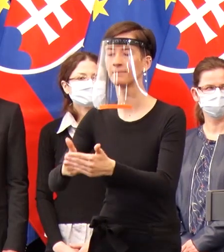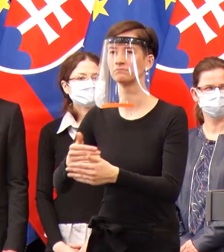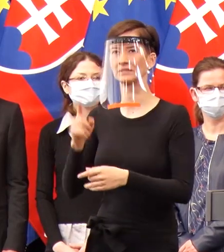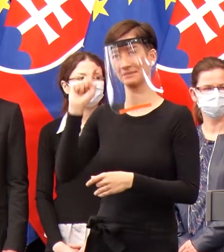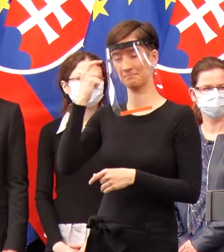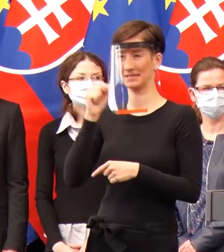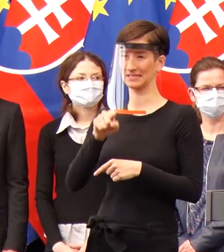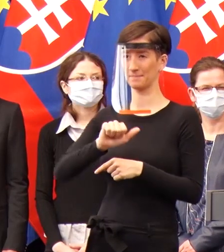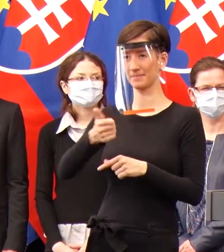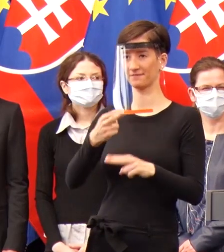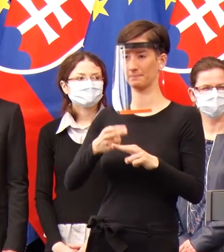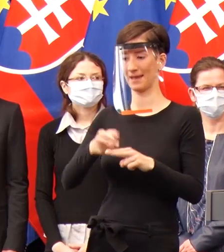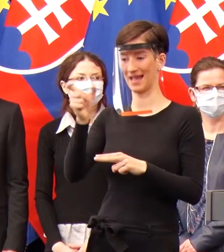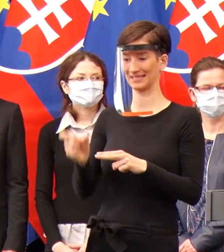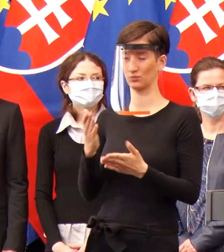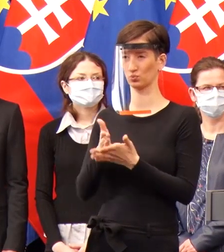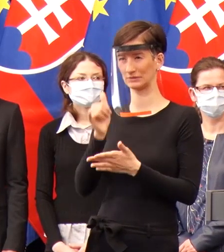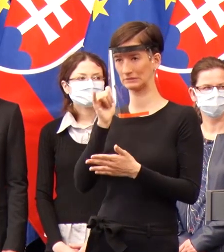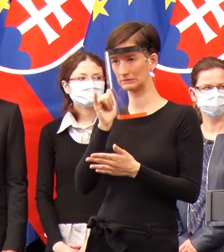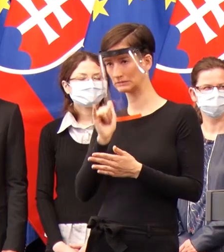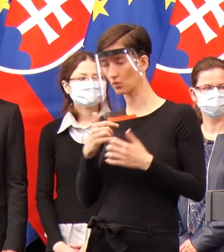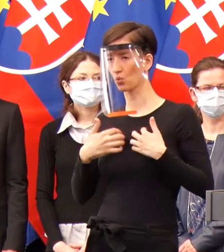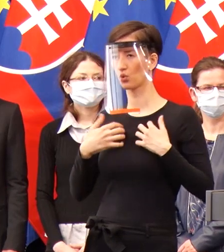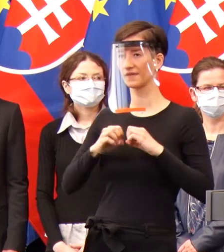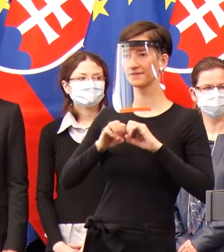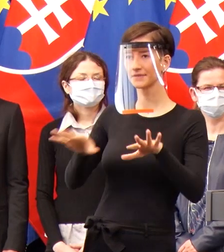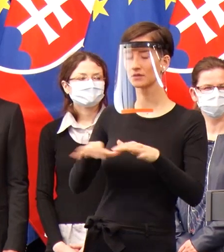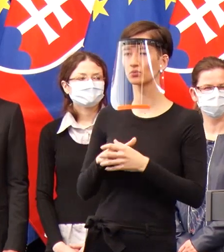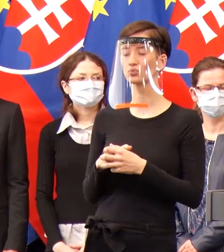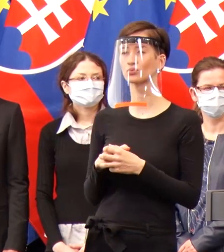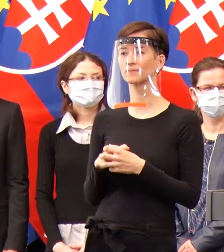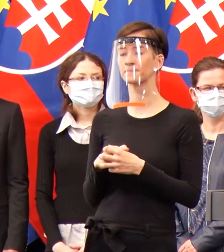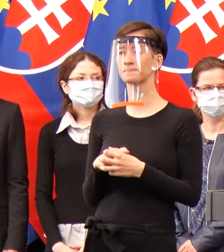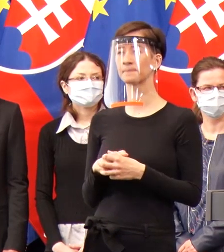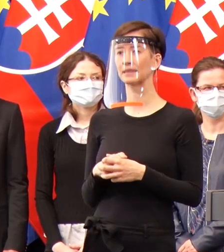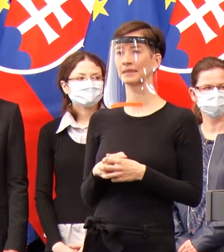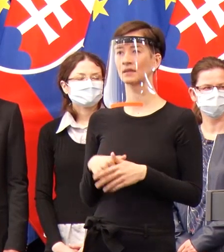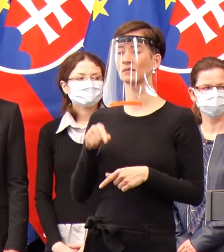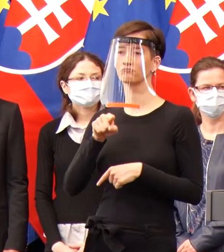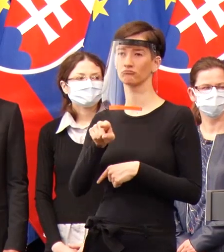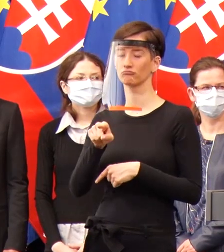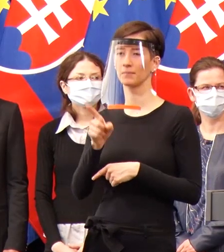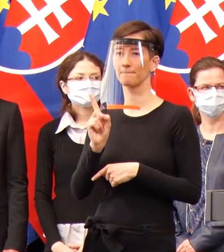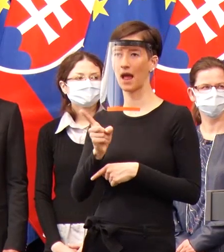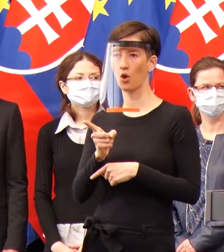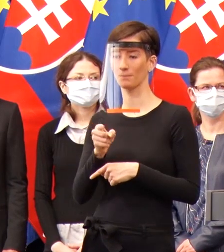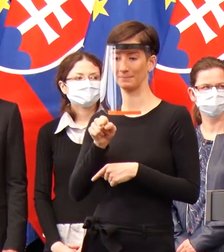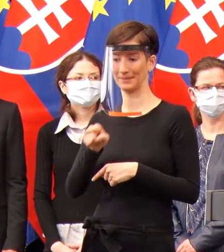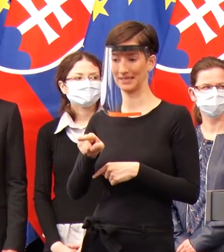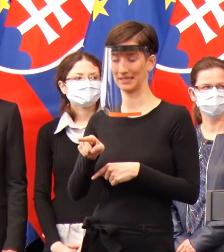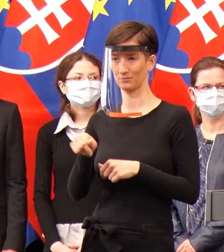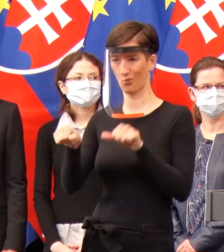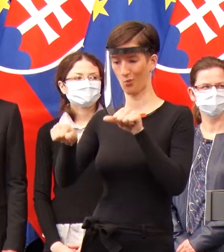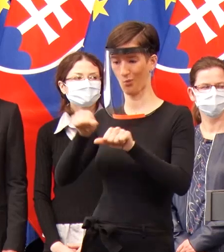prvý pacient, ktorý bol podozrivý, že má koronavírus a mal podstúpiť akutný